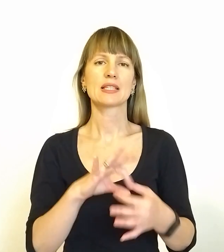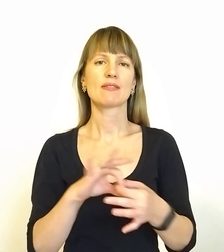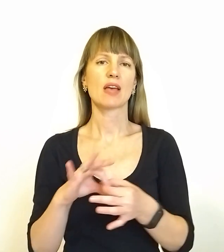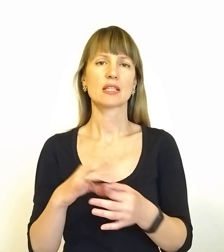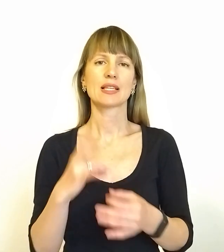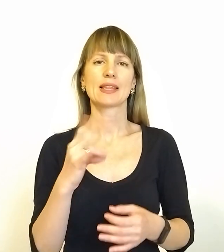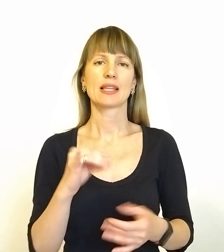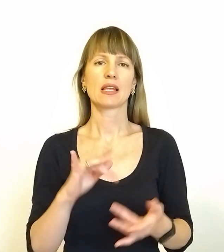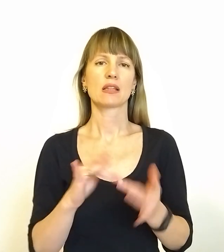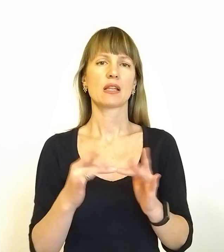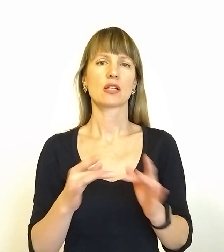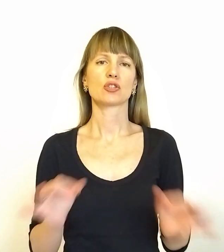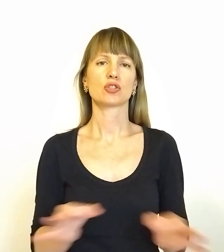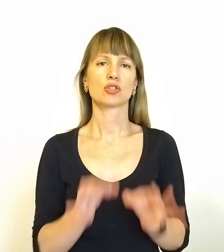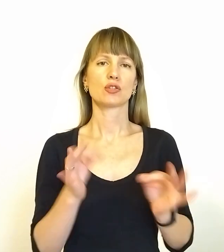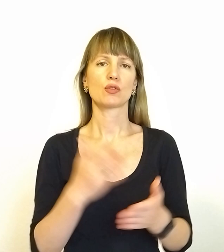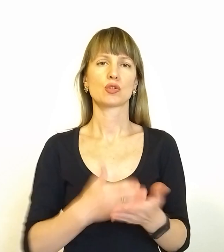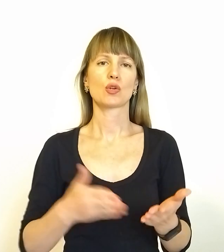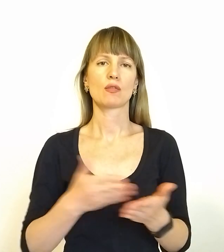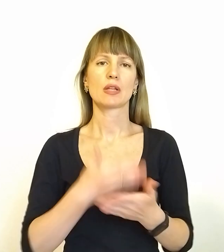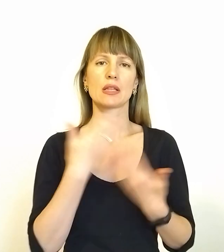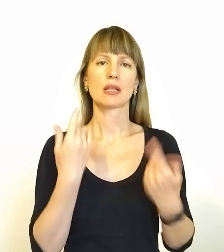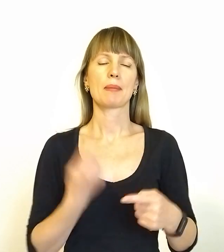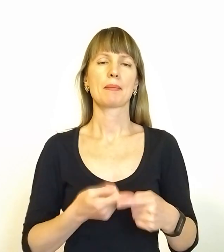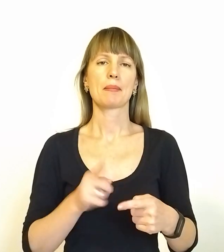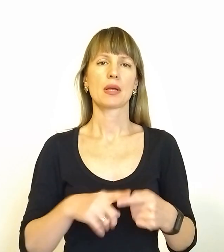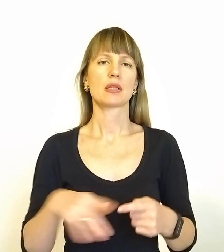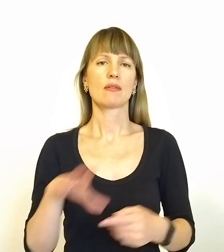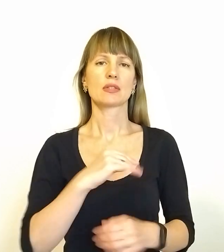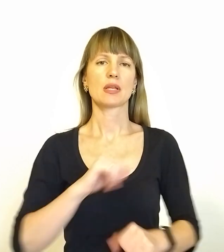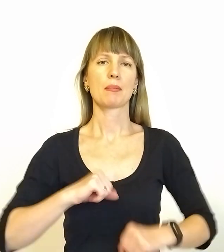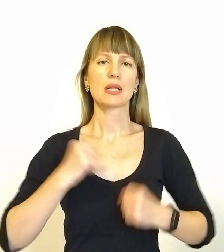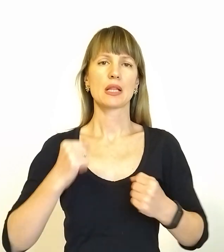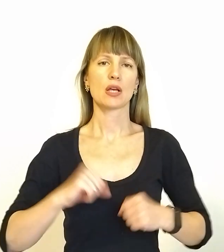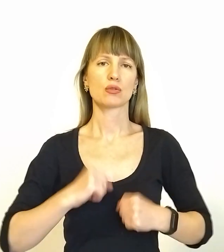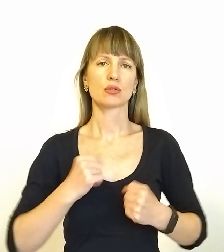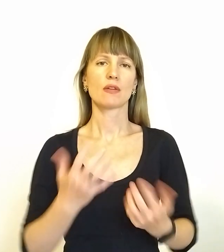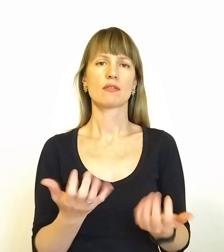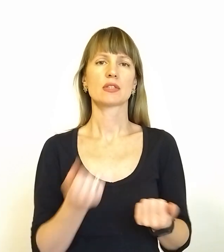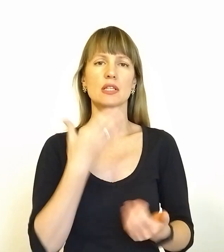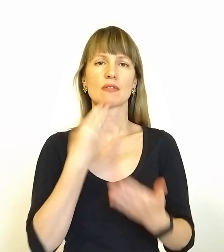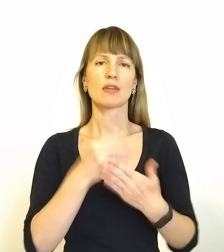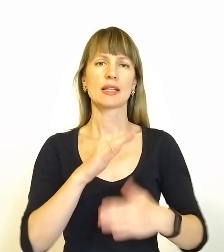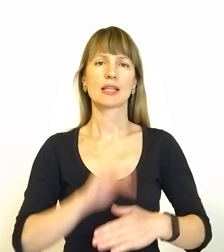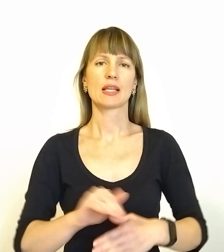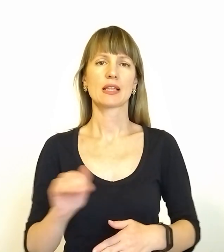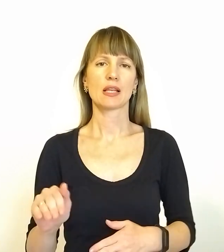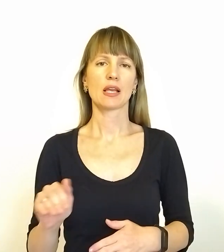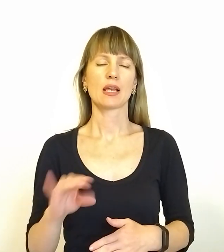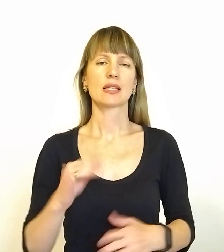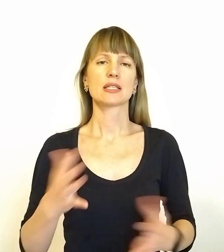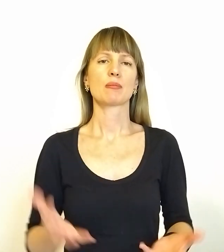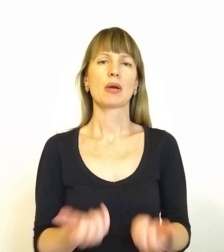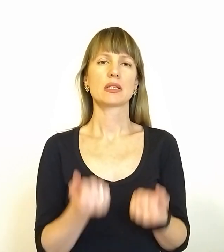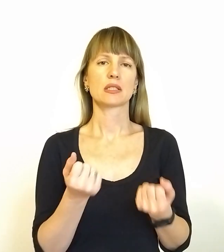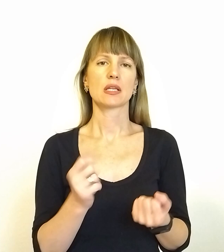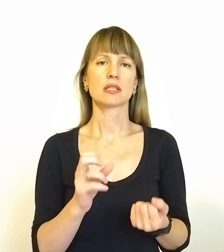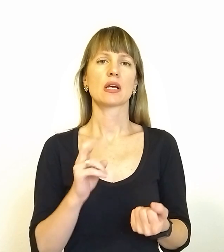інтернета, нічого взагалі немає. Ну, отому все пытаються взяти своїх дітей і спастись. Просто